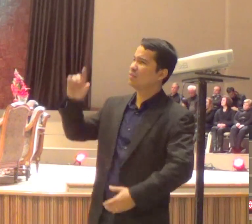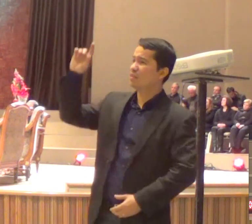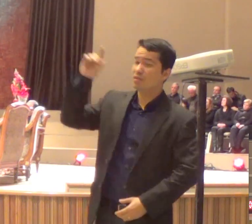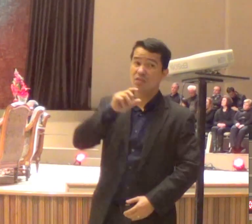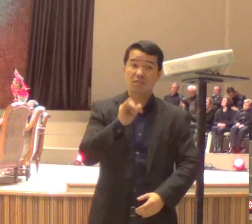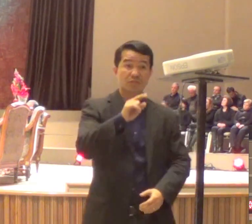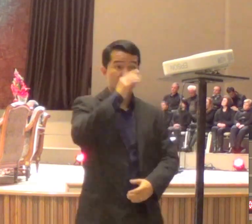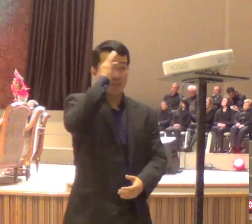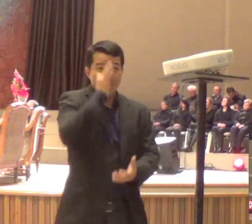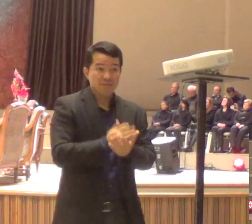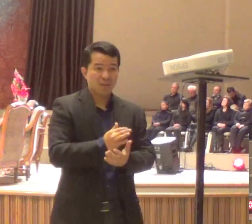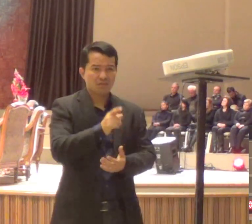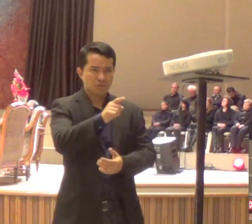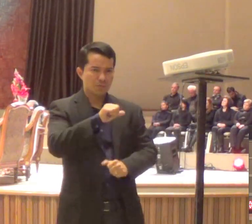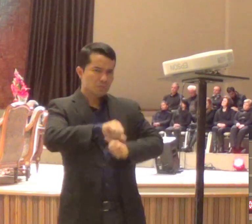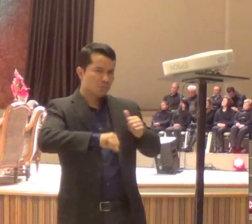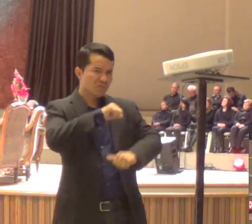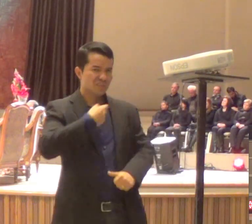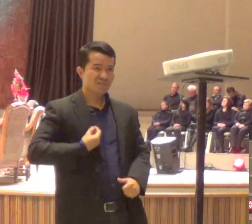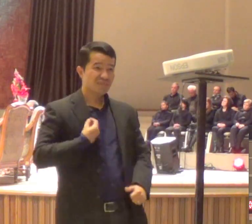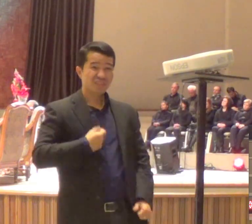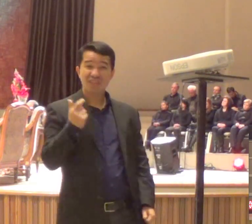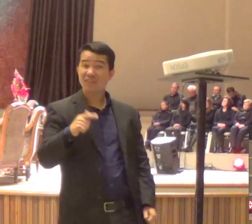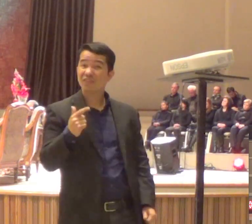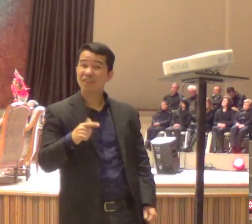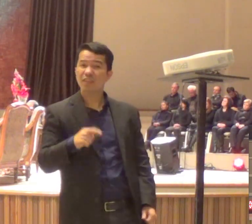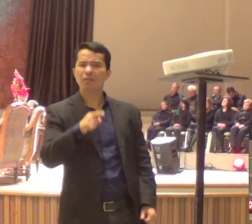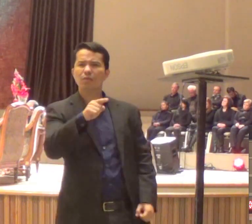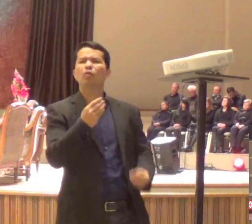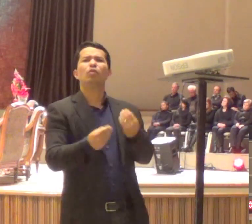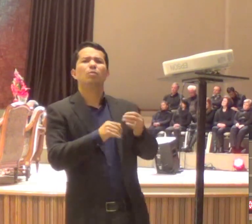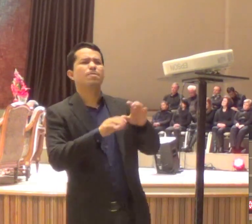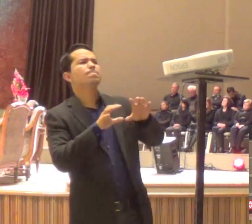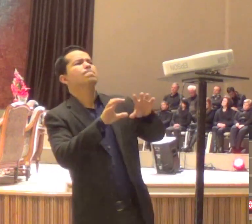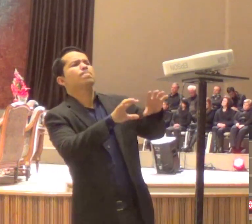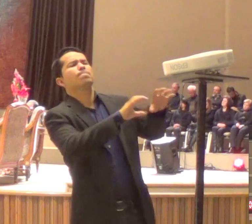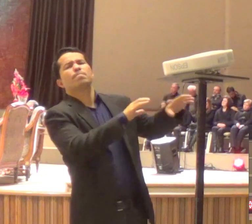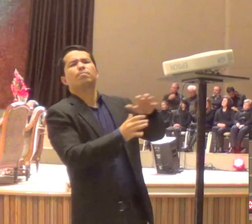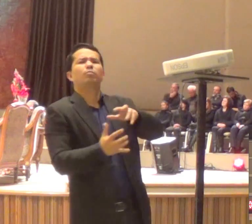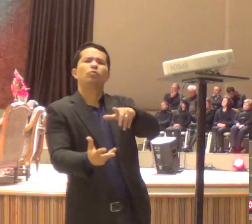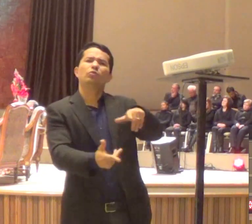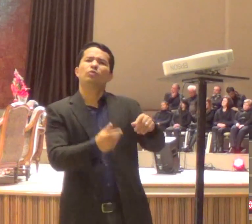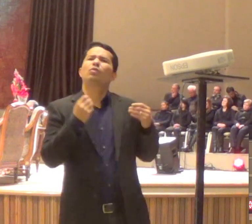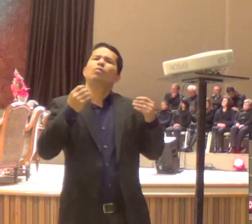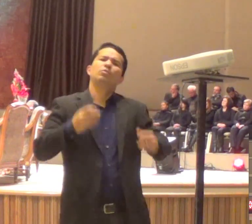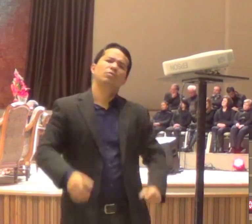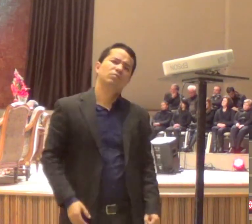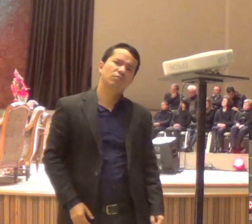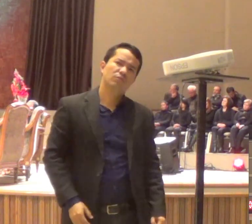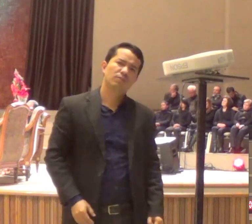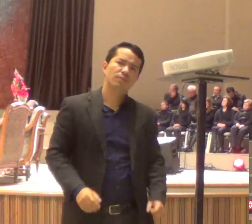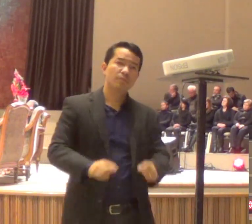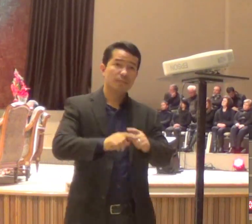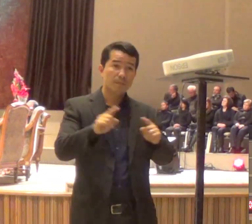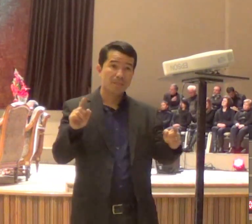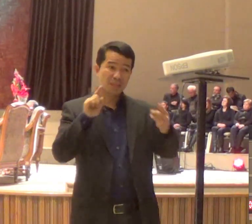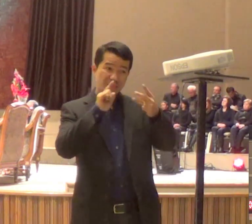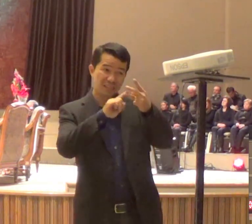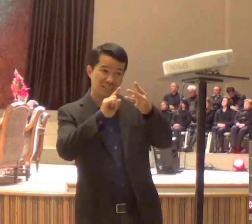valores, da tua vida, não vai transformar, mundo, que está ao seu redor, mas a terceira mensagem, para mim, é a mais